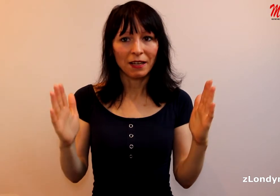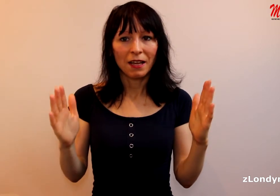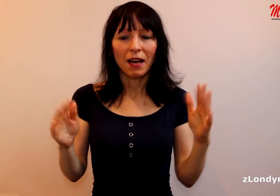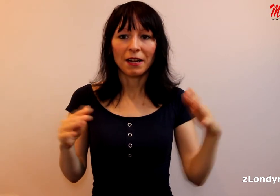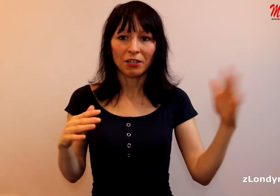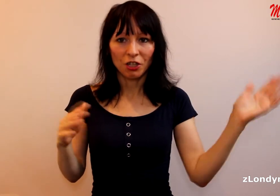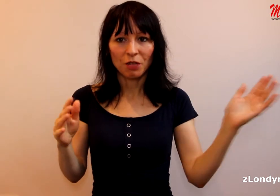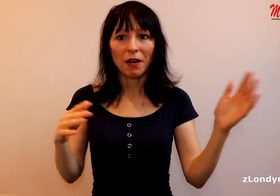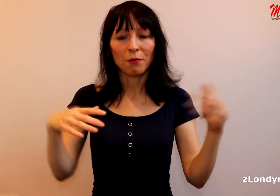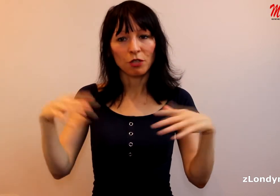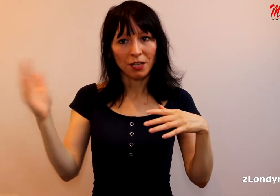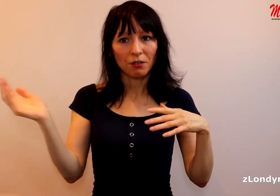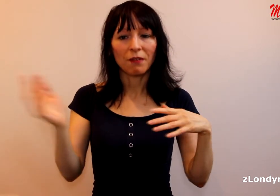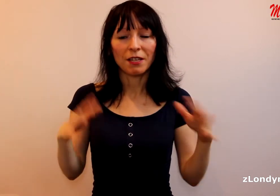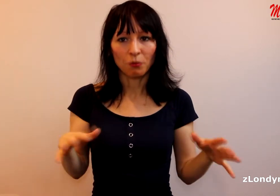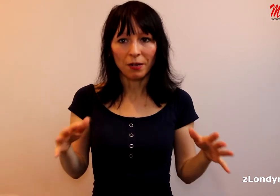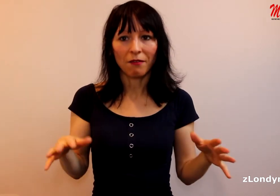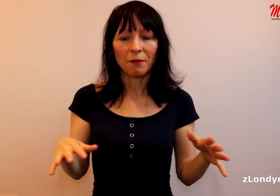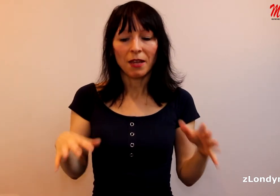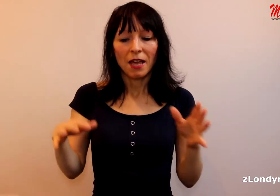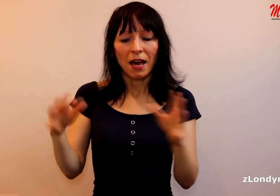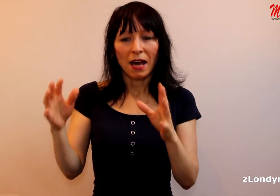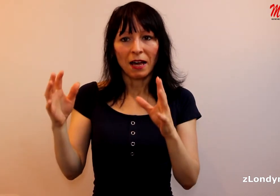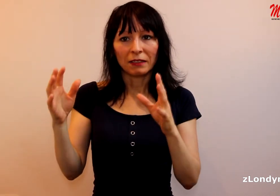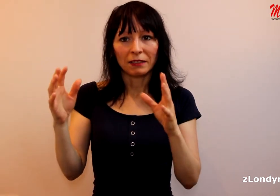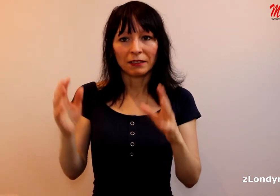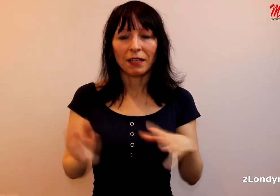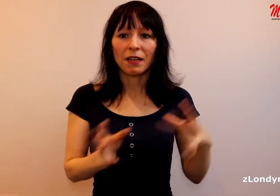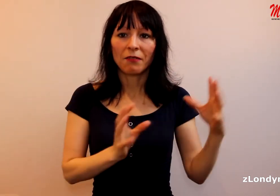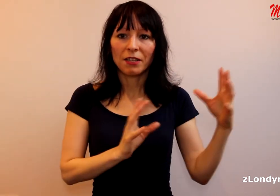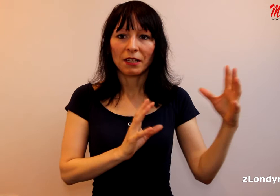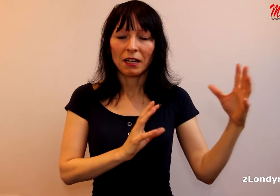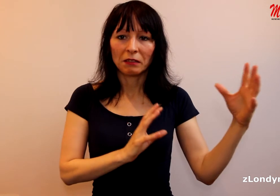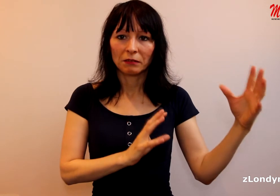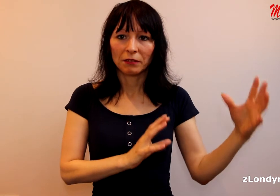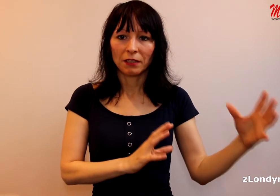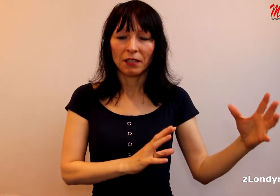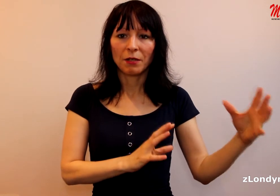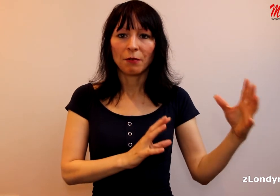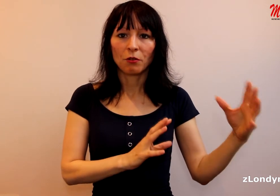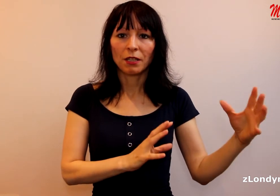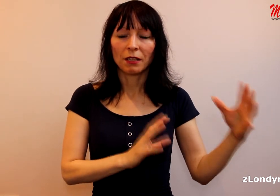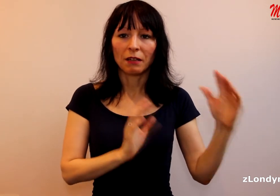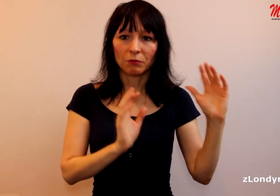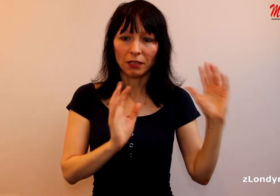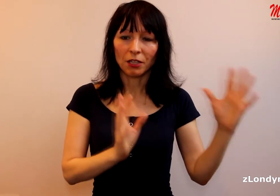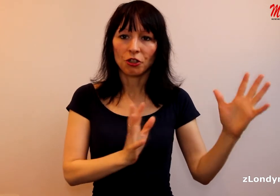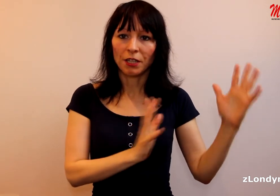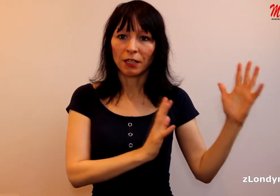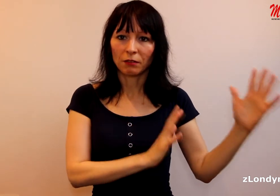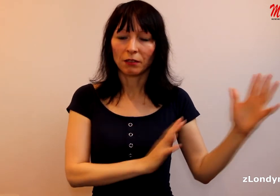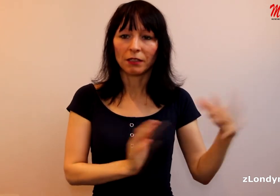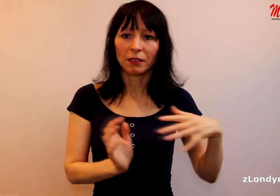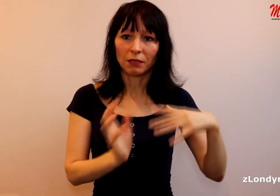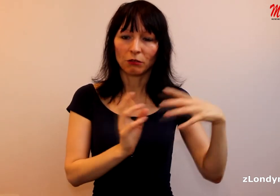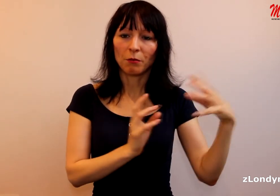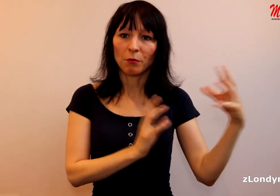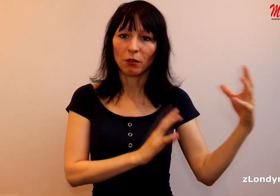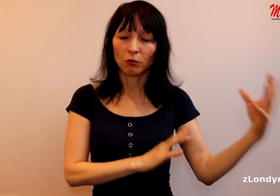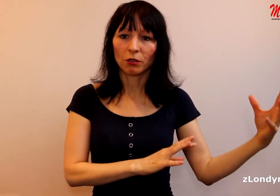a nešli právě moc ani doleva, ani doprava. A tak, jak vaděla některým lidem hodně a tlačili na to, aby byl odchod